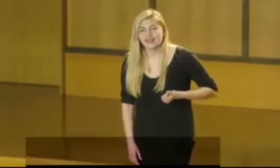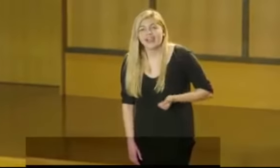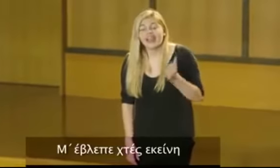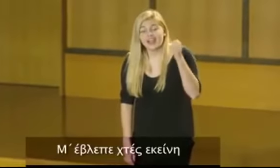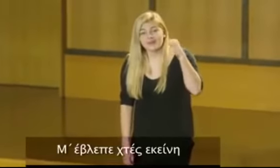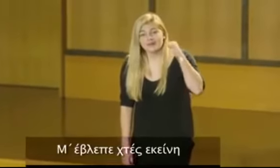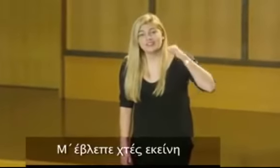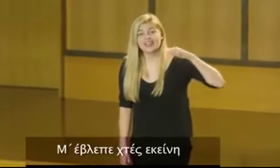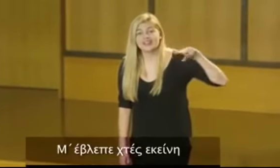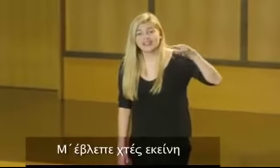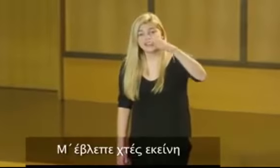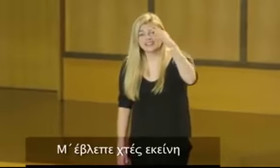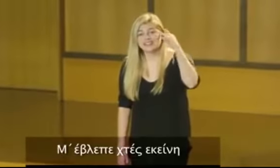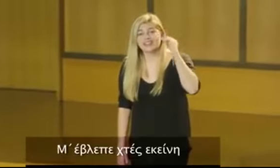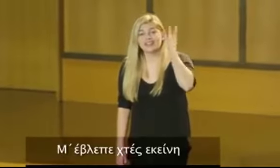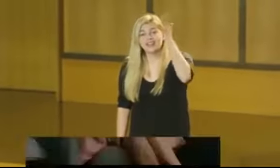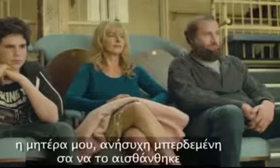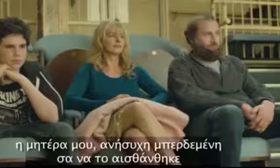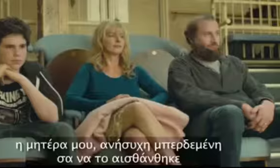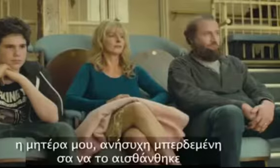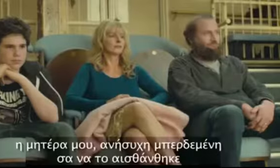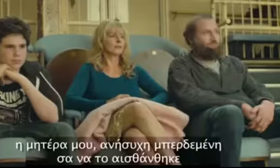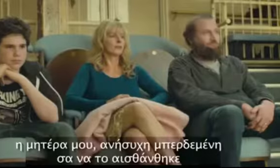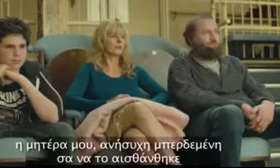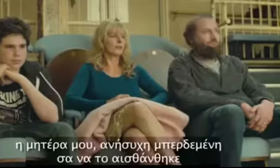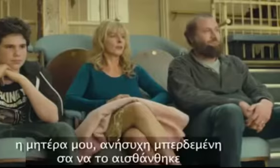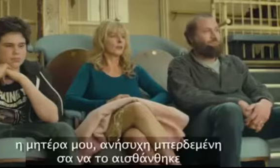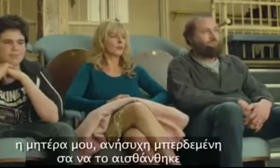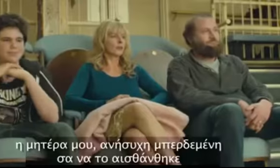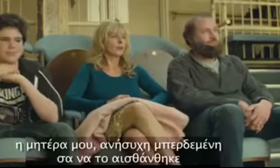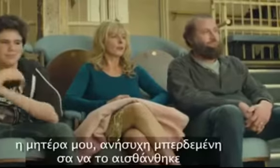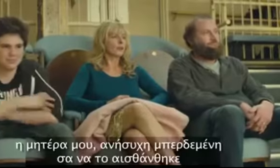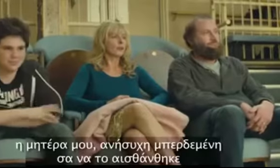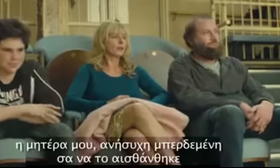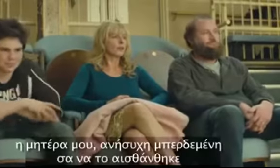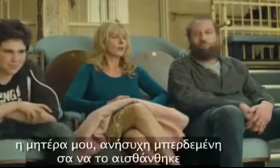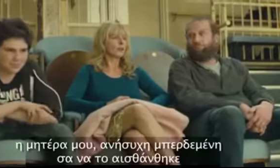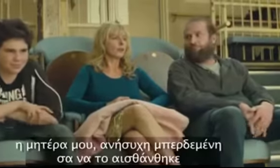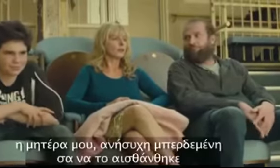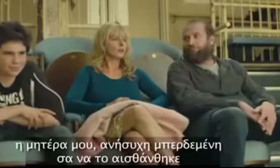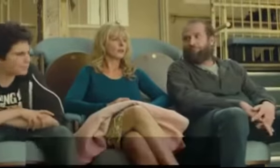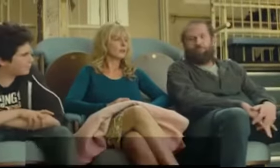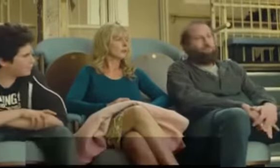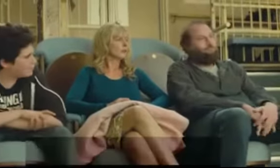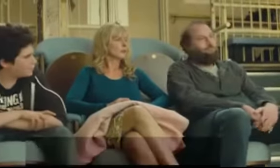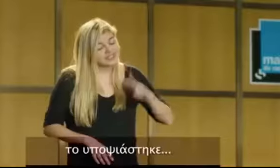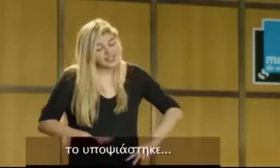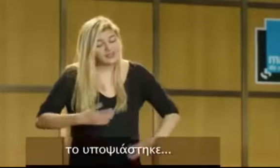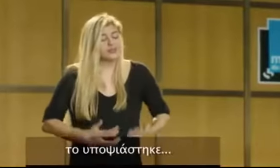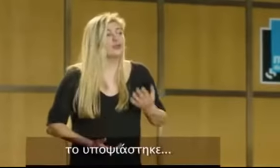Elle m'observait hier Soucieuse, troublée, ma mère Comme si elle le sentait En fait, elle se